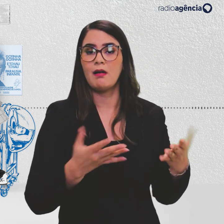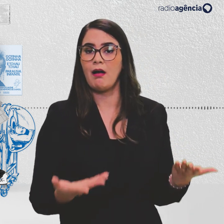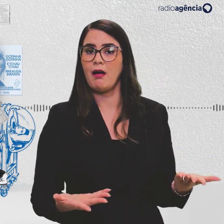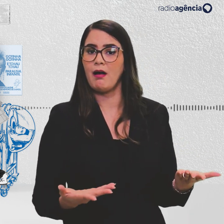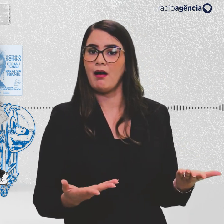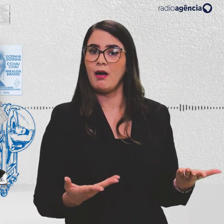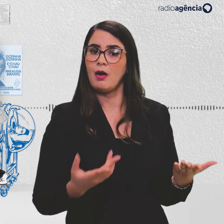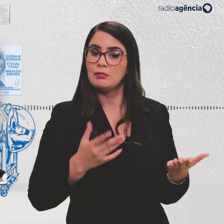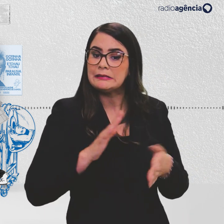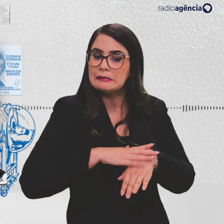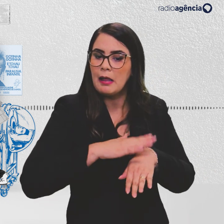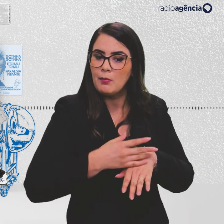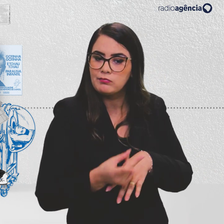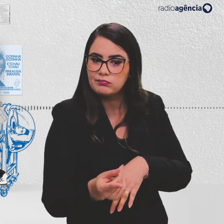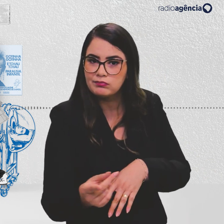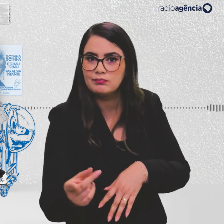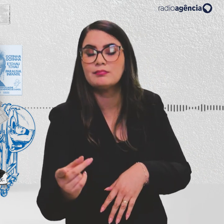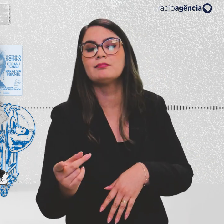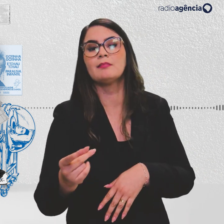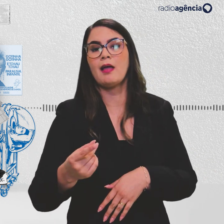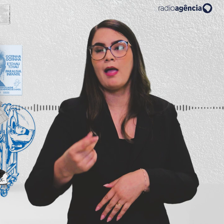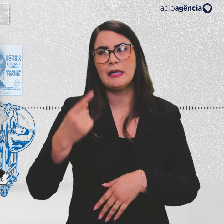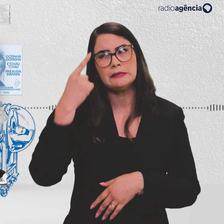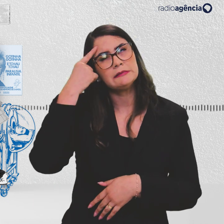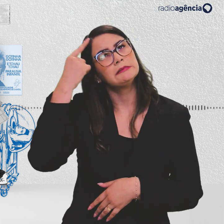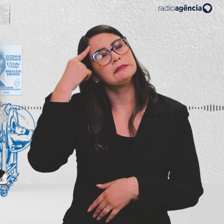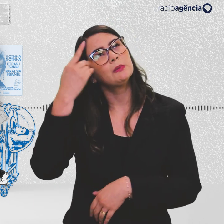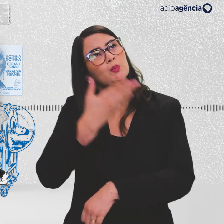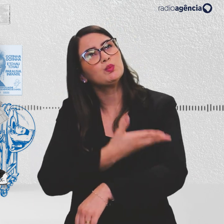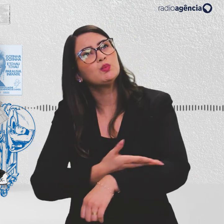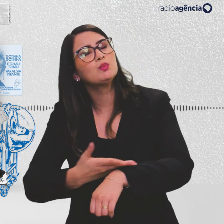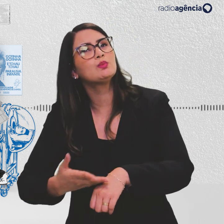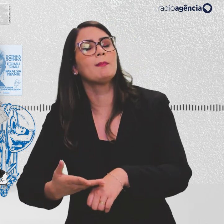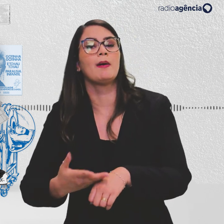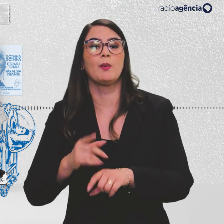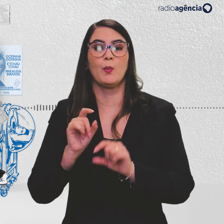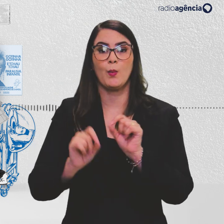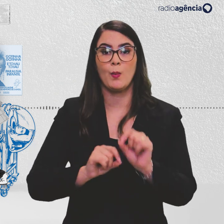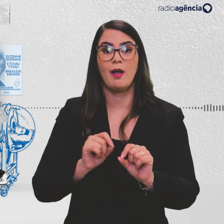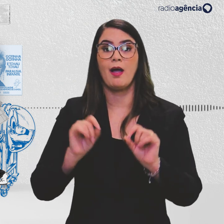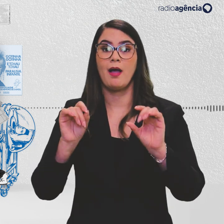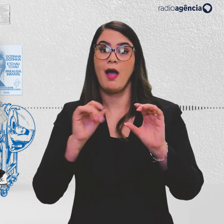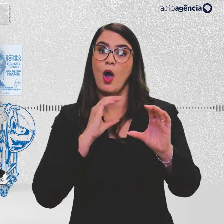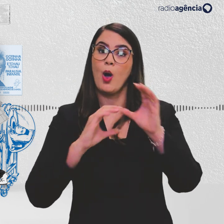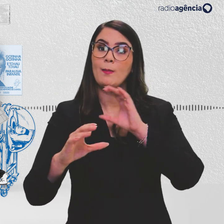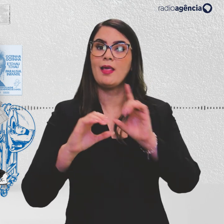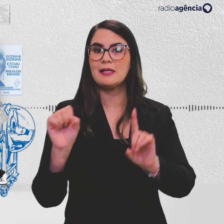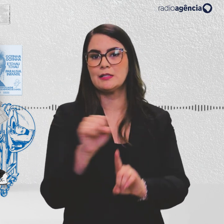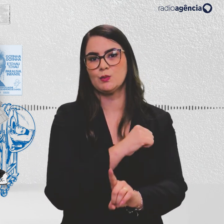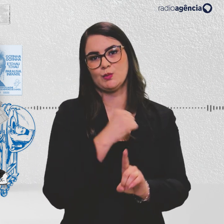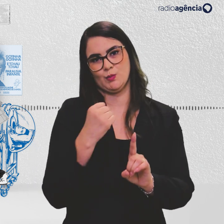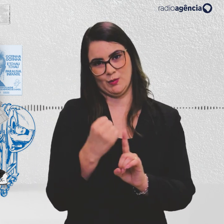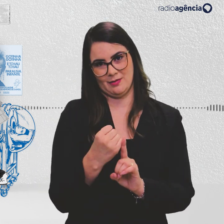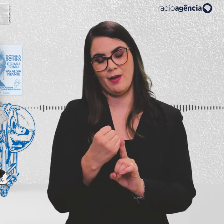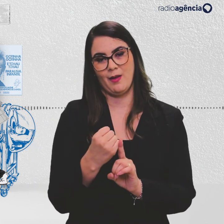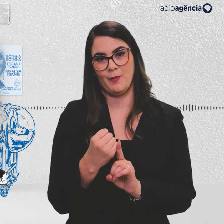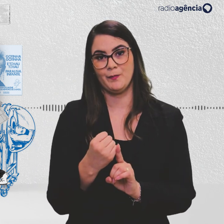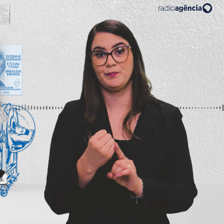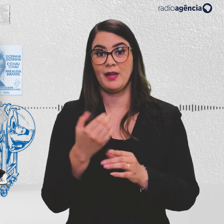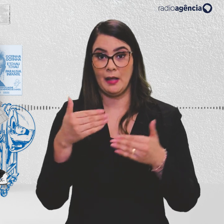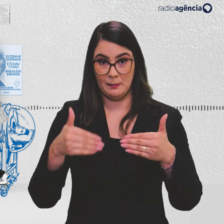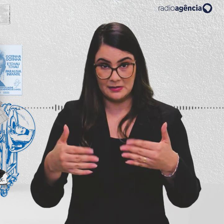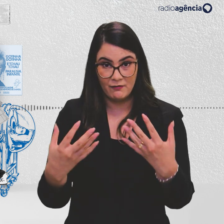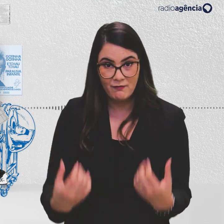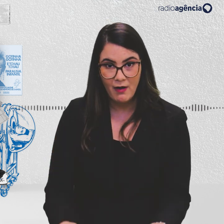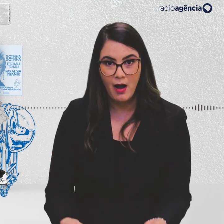seria a longo prazo. Foram, assim, convivendo com a ideia, né? O nosso gargalo era com a comunicação social. Eu dei a seguinte ideia para o Ministério.